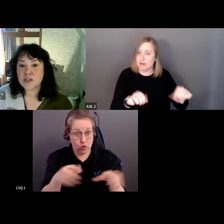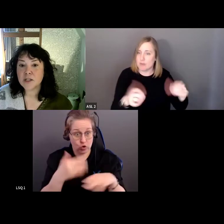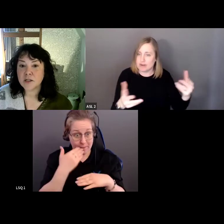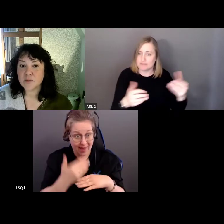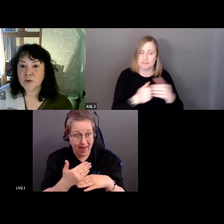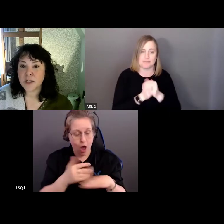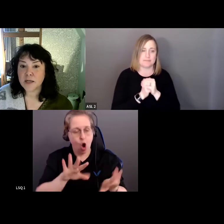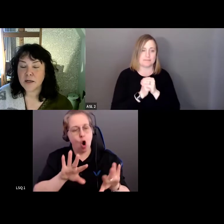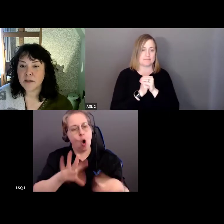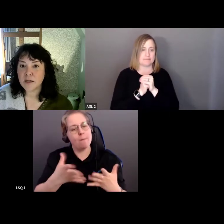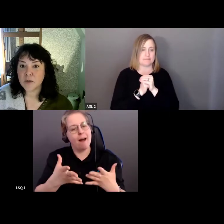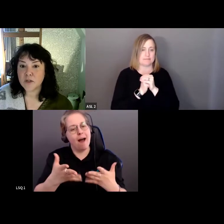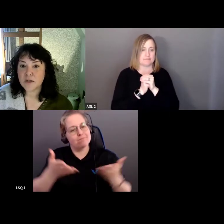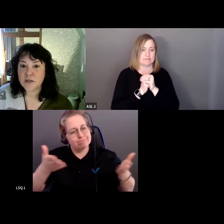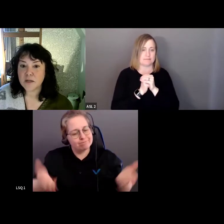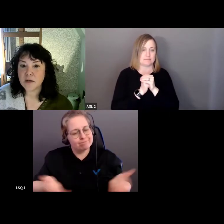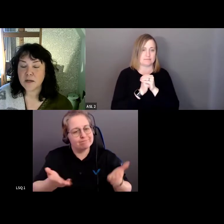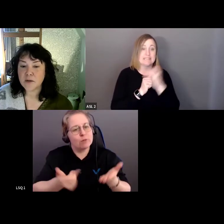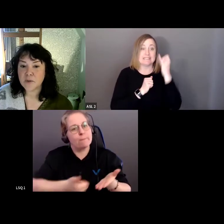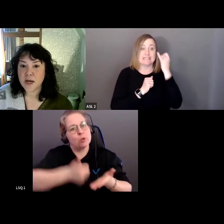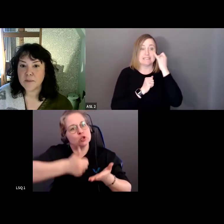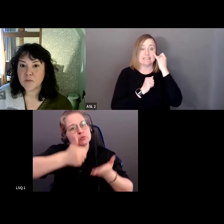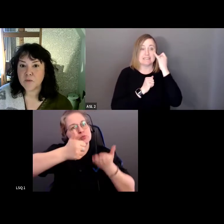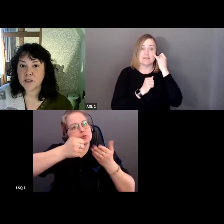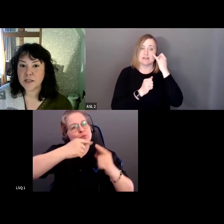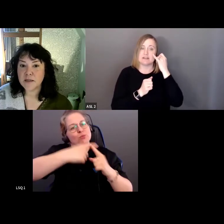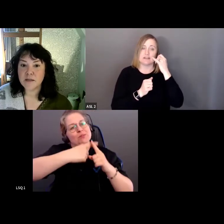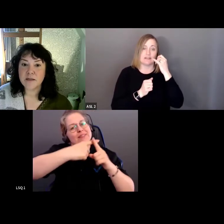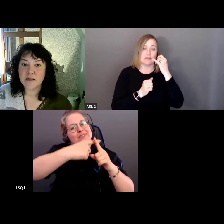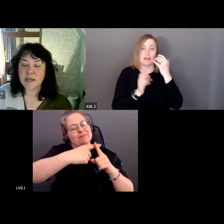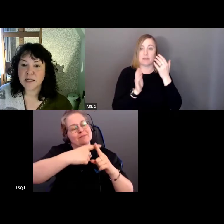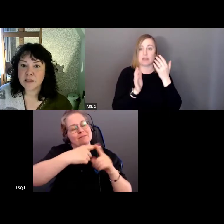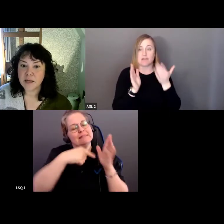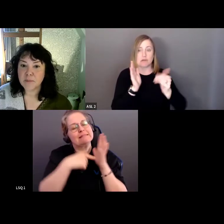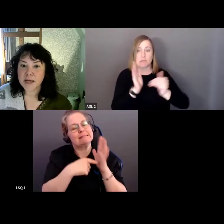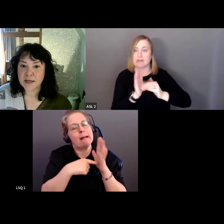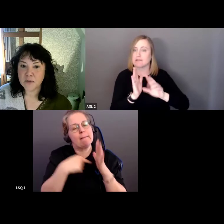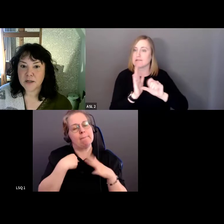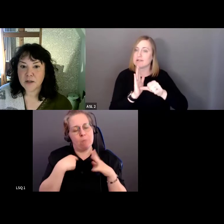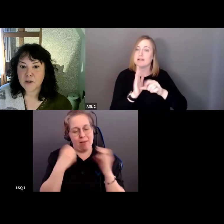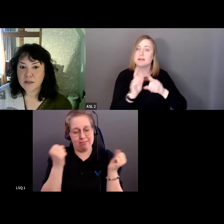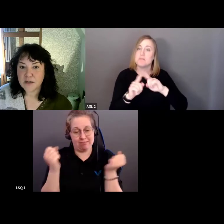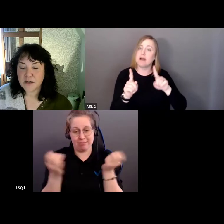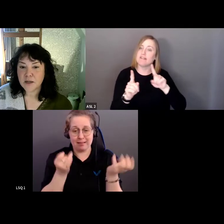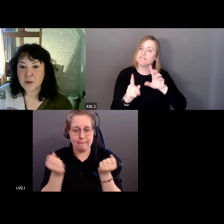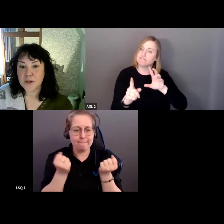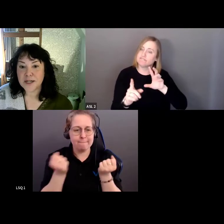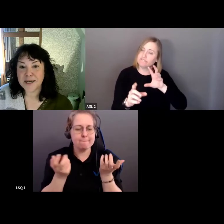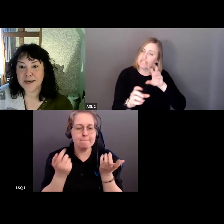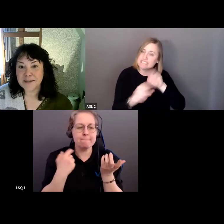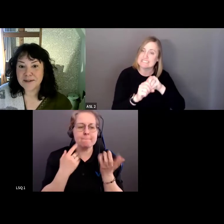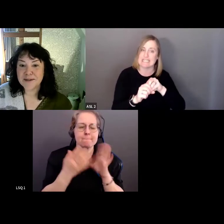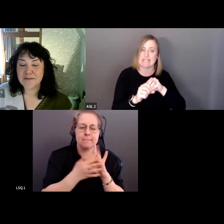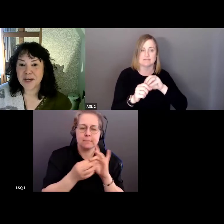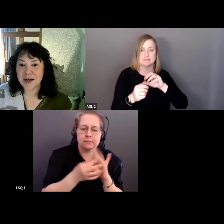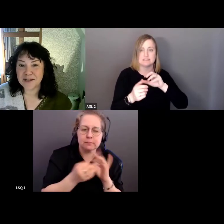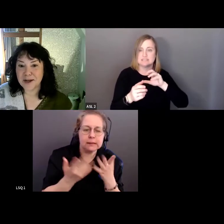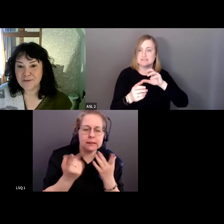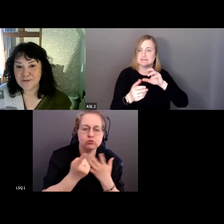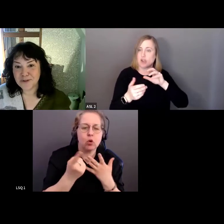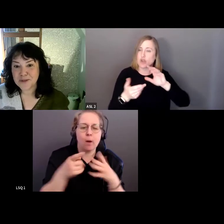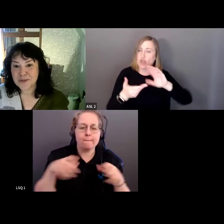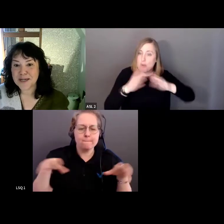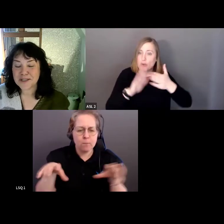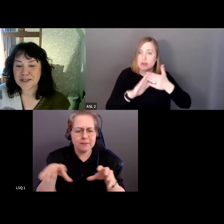capitaliser là-dessus? Et lorsqu'on fait de l'animation et de l'engagement, de la mobilisation,